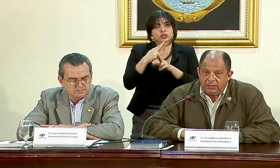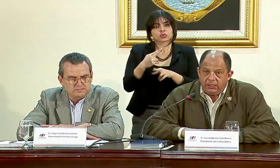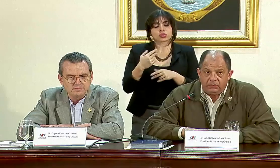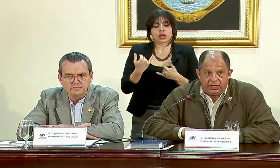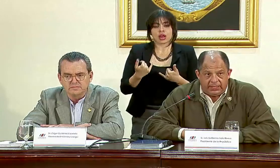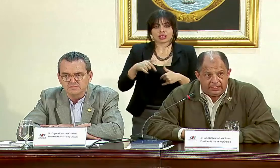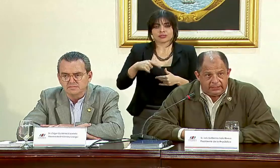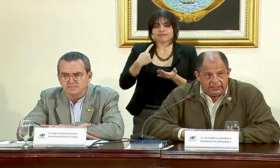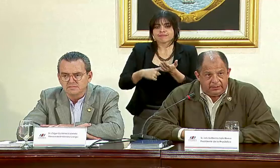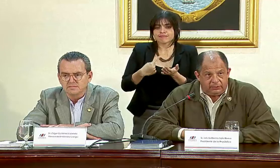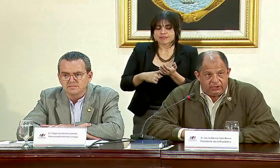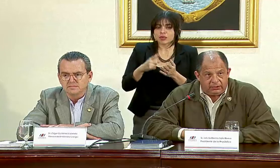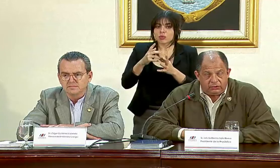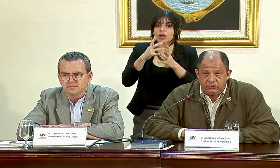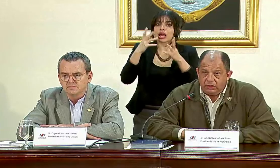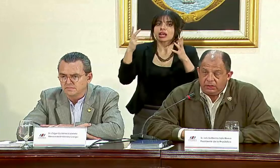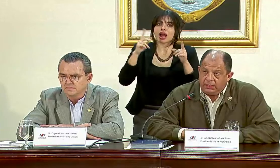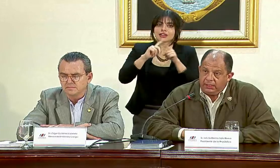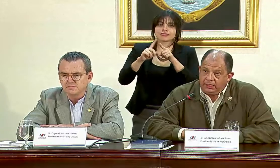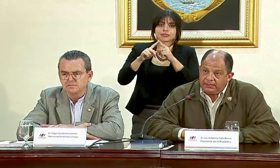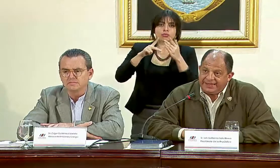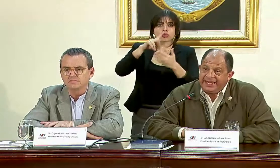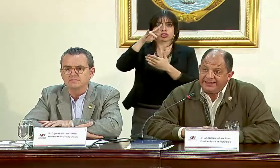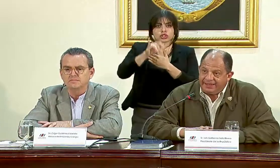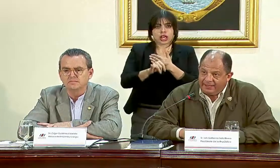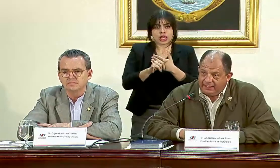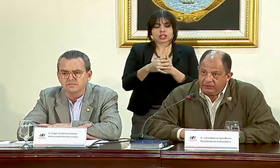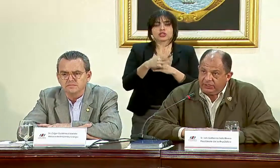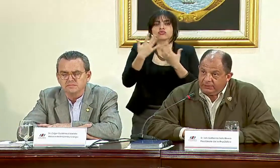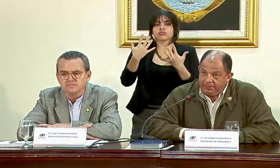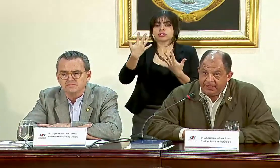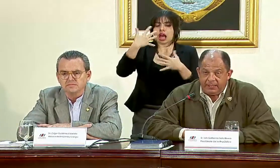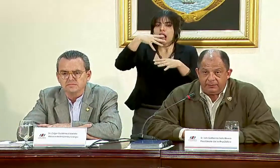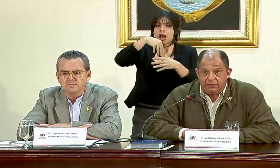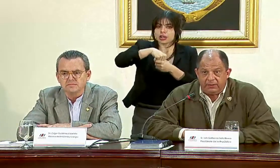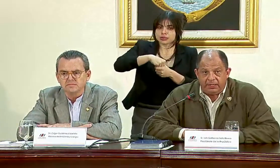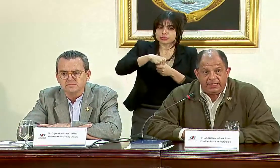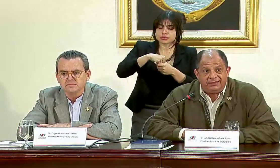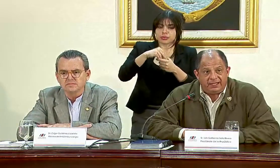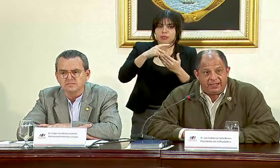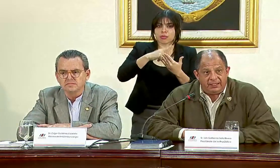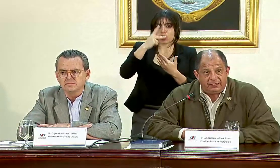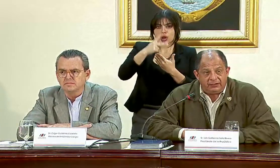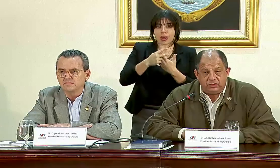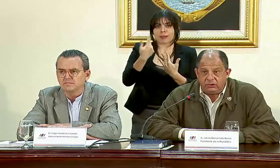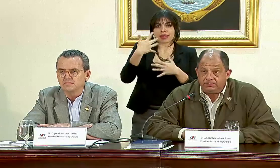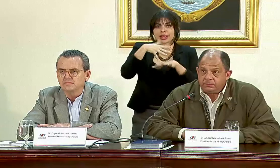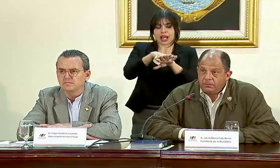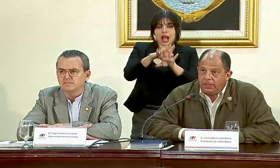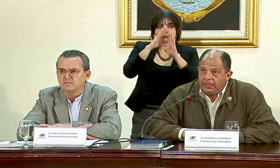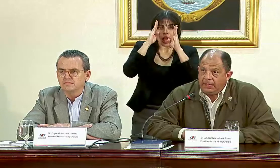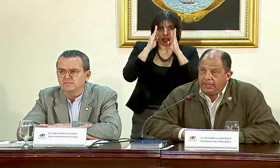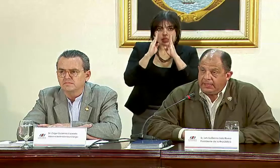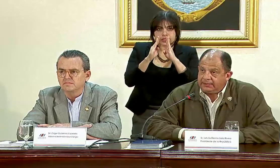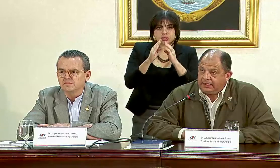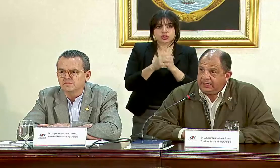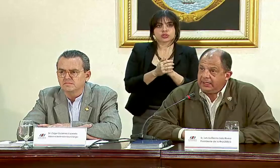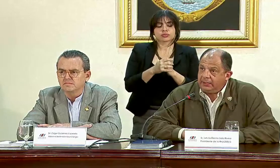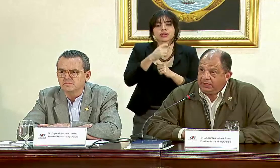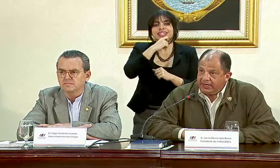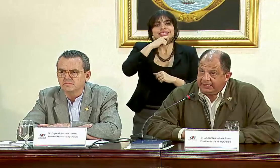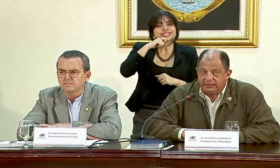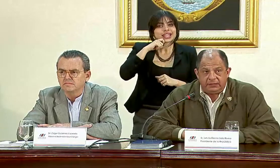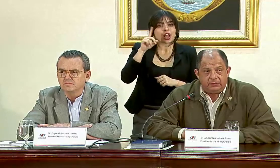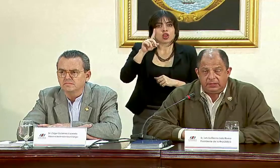hablando aquí de una gran cantidad de proyectos que están integrados en el PIAC, en el Programa Integral de Atención a la